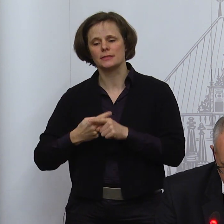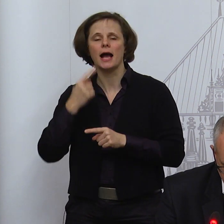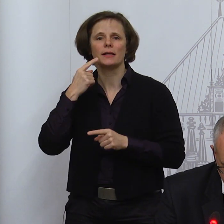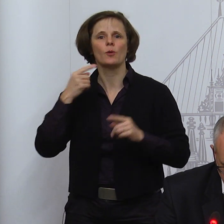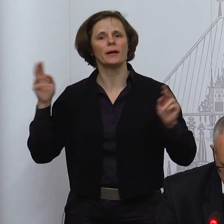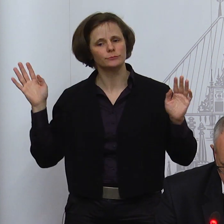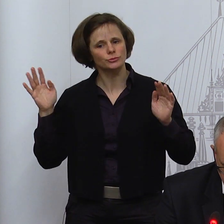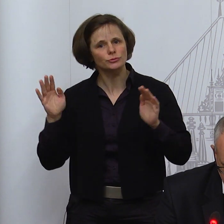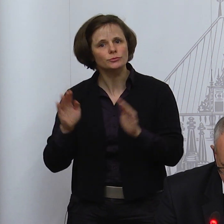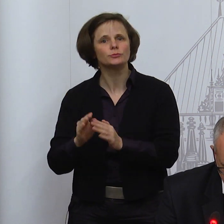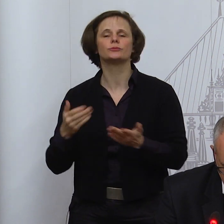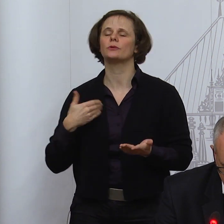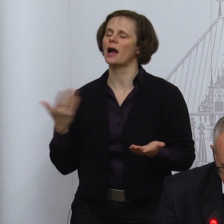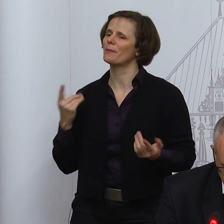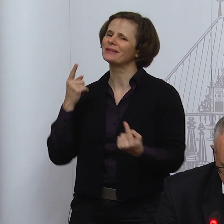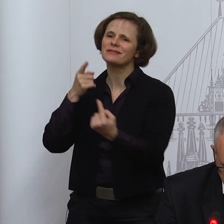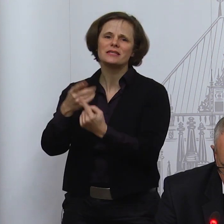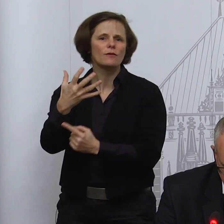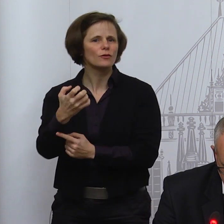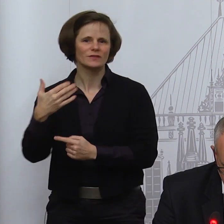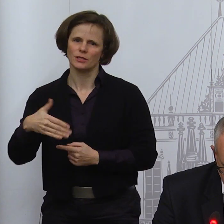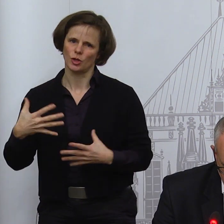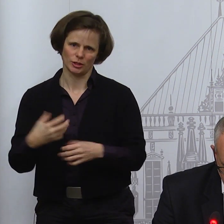Zielmarke 50 ist noch nicht in Sicht.